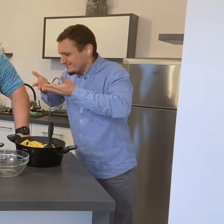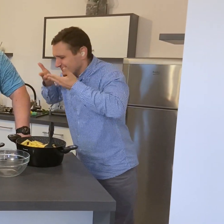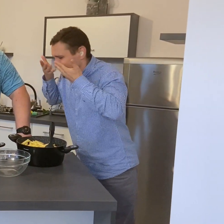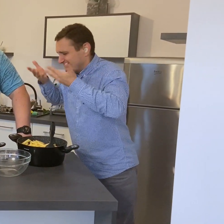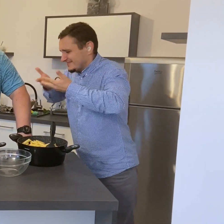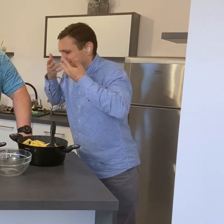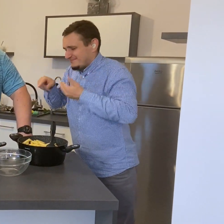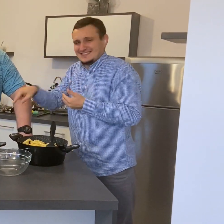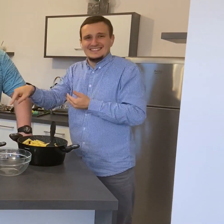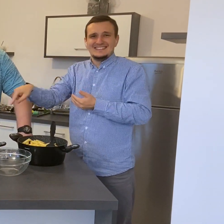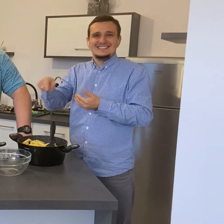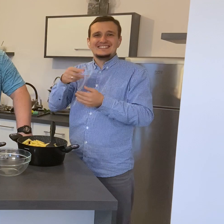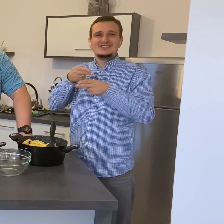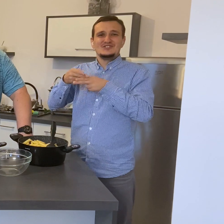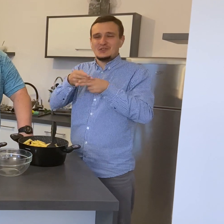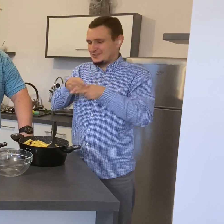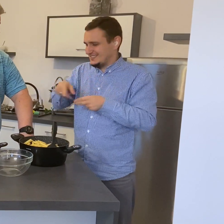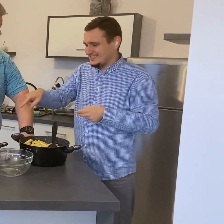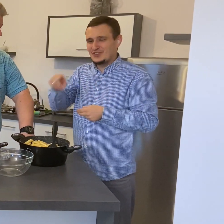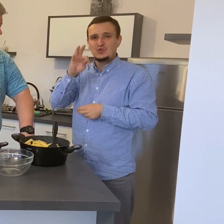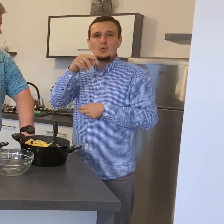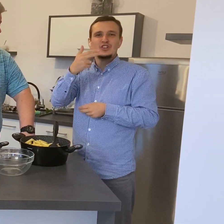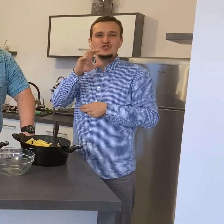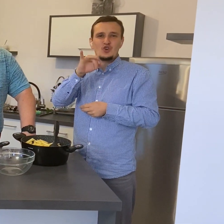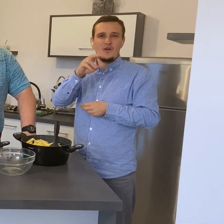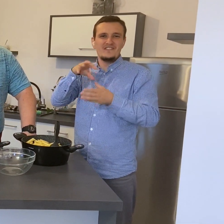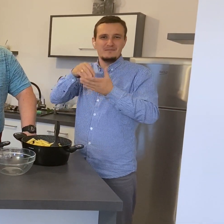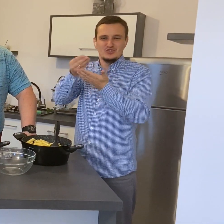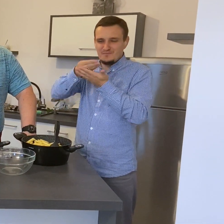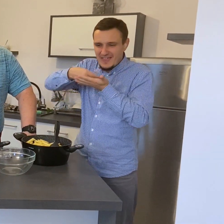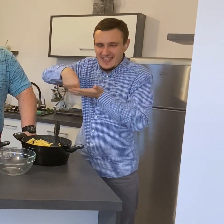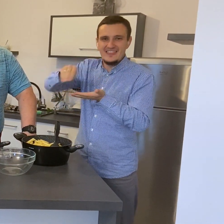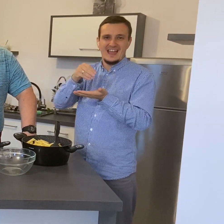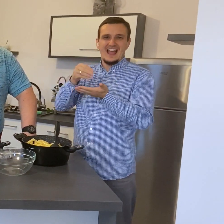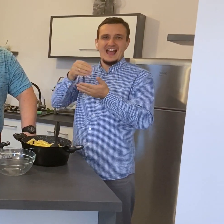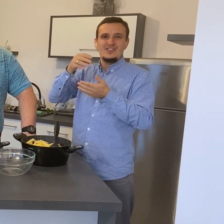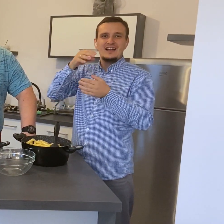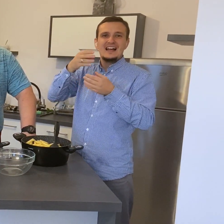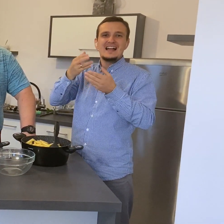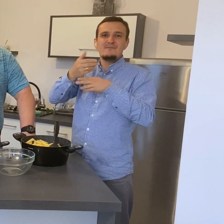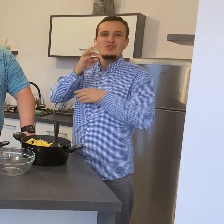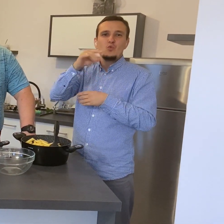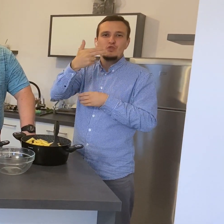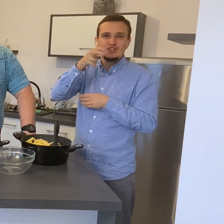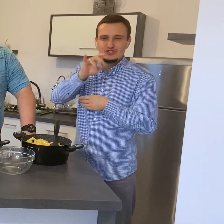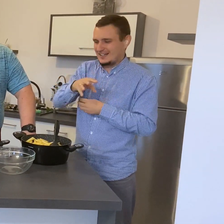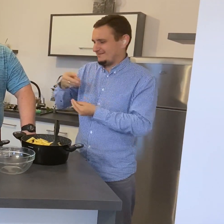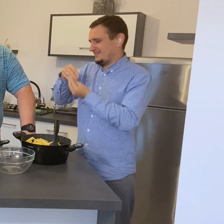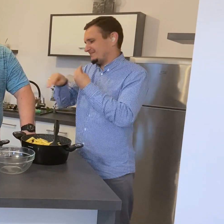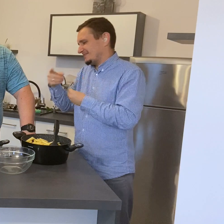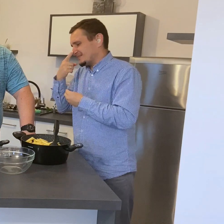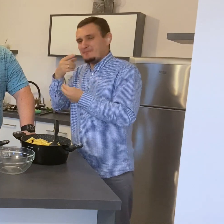świeżą kolendrą. No, proszę przyznaj, że jest czadowy. Ale ja jeszcze